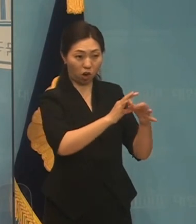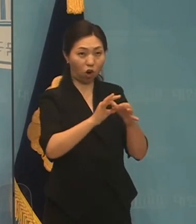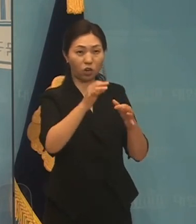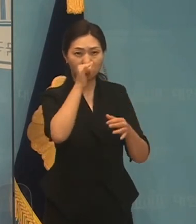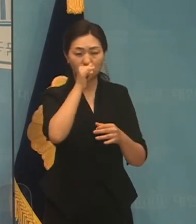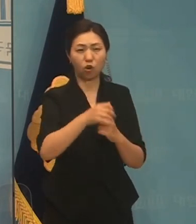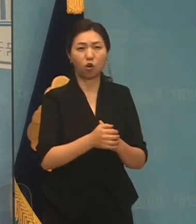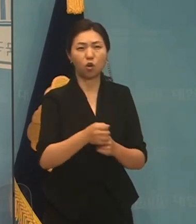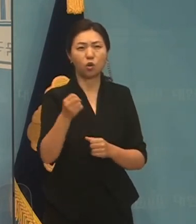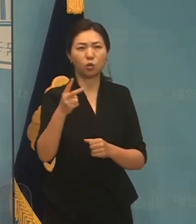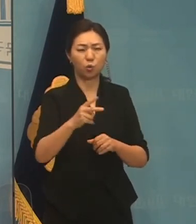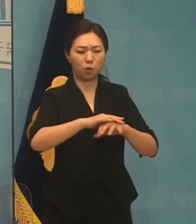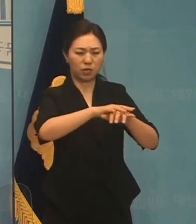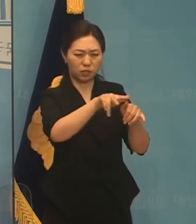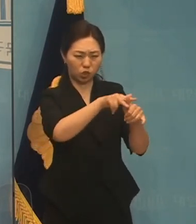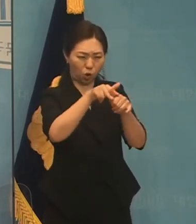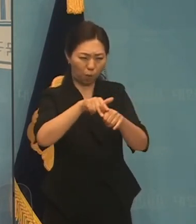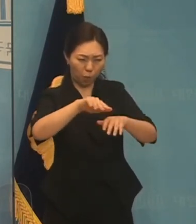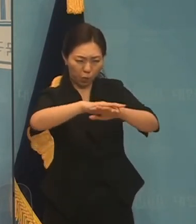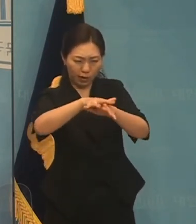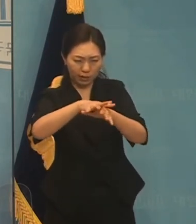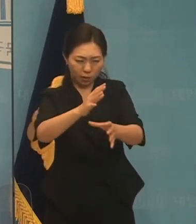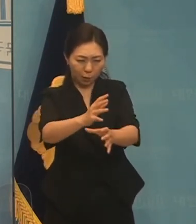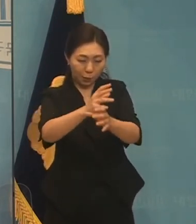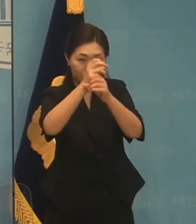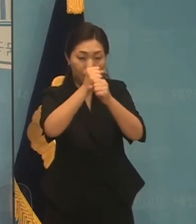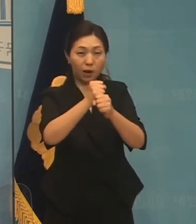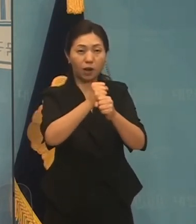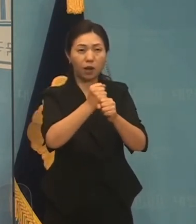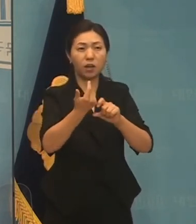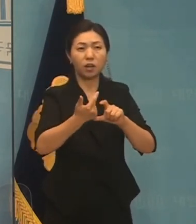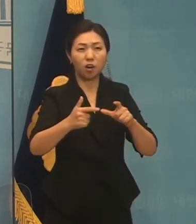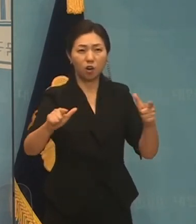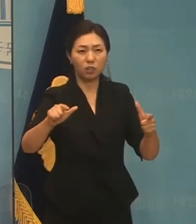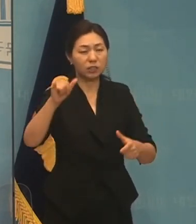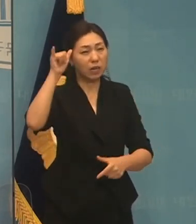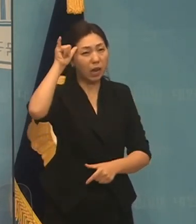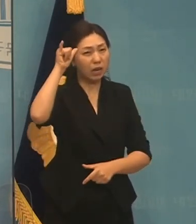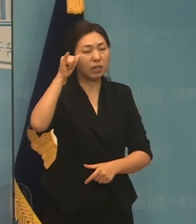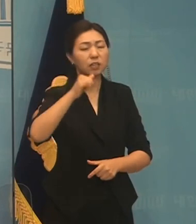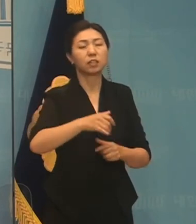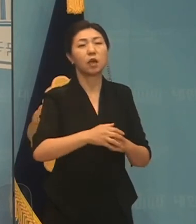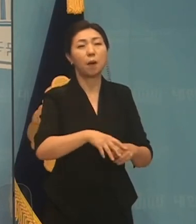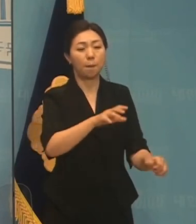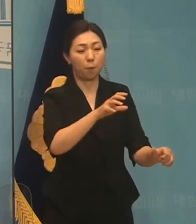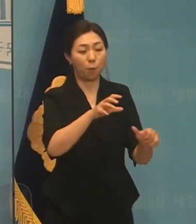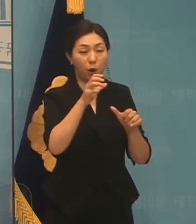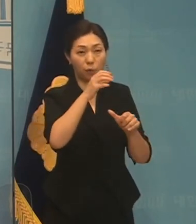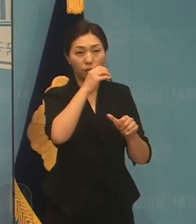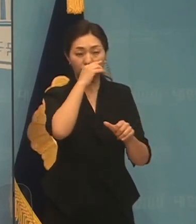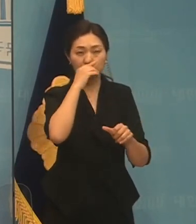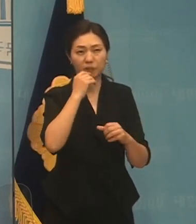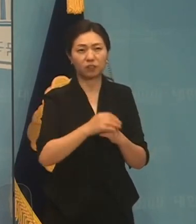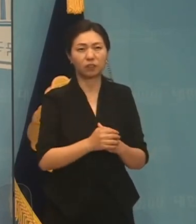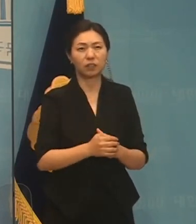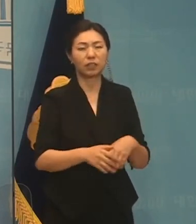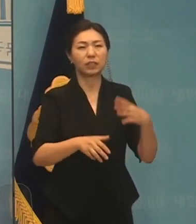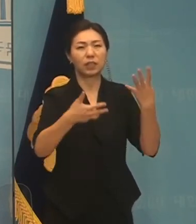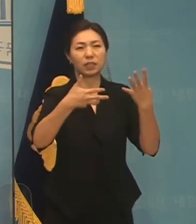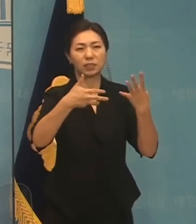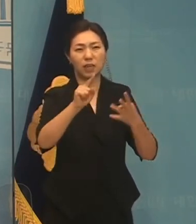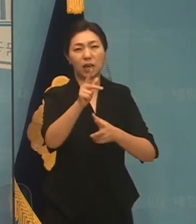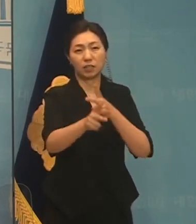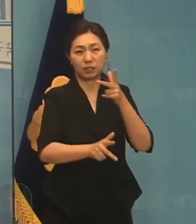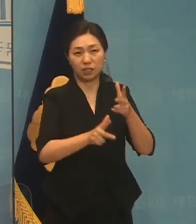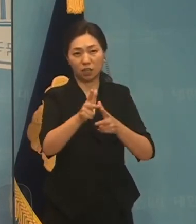빅데이터, VR취약, AR금에 의한 제4차 산업혁명으로